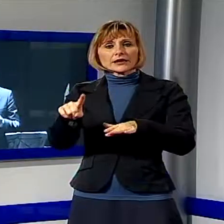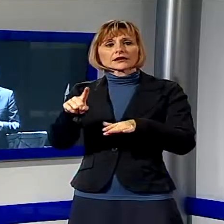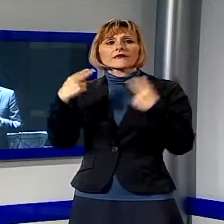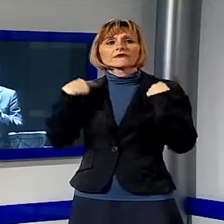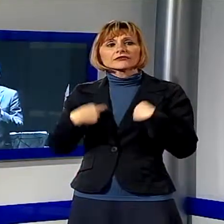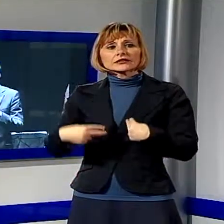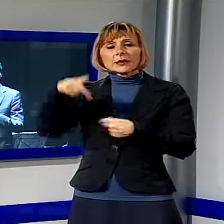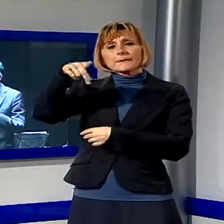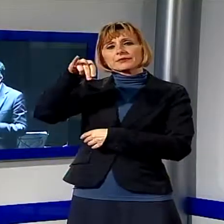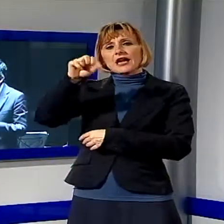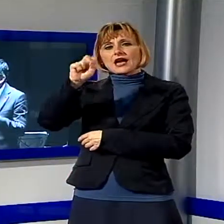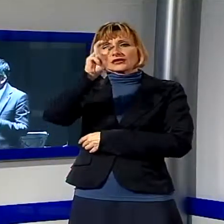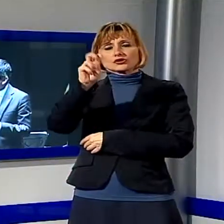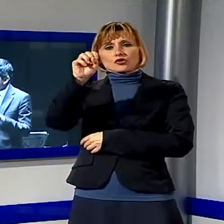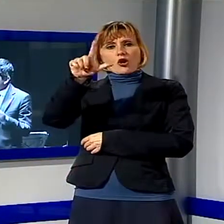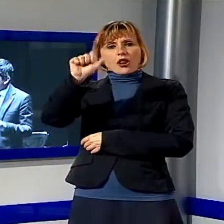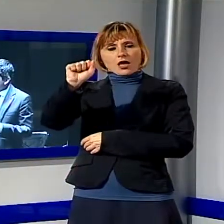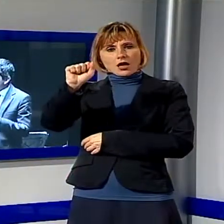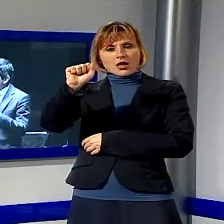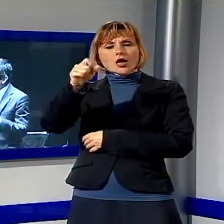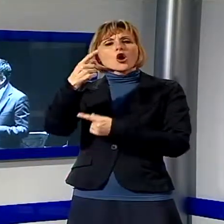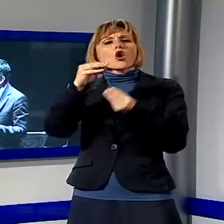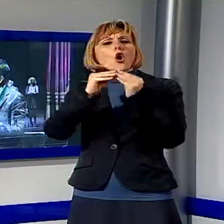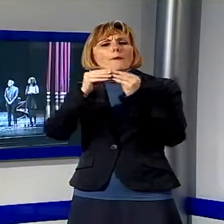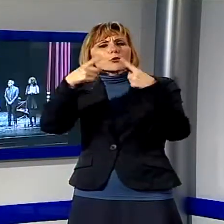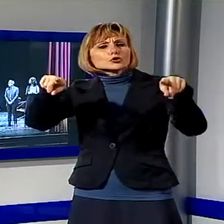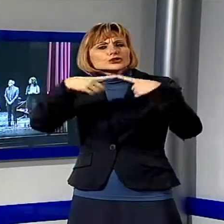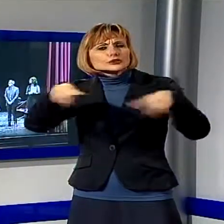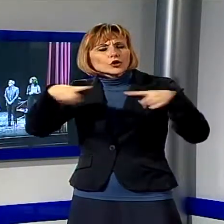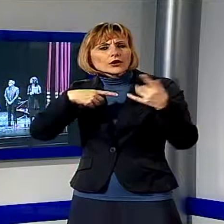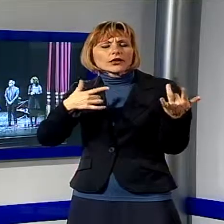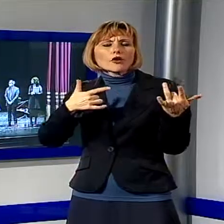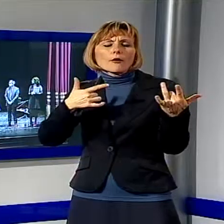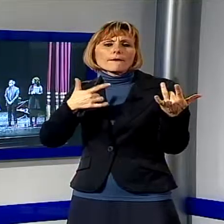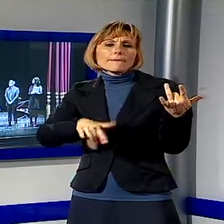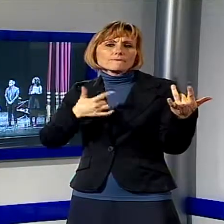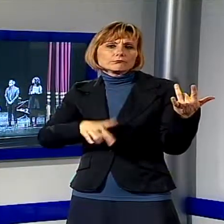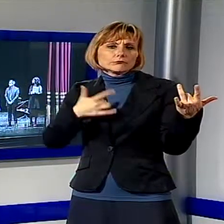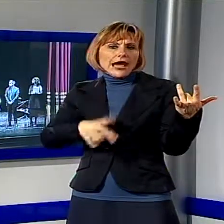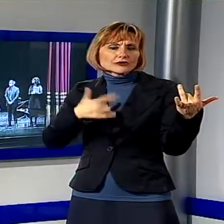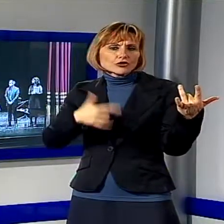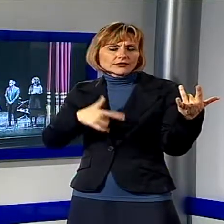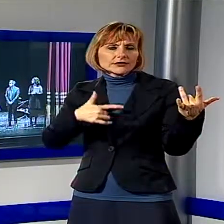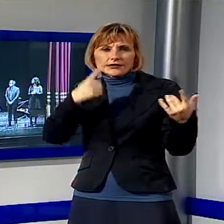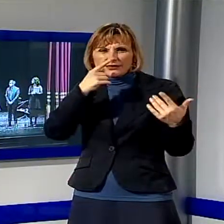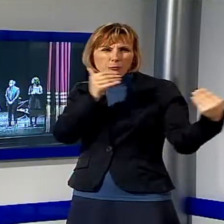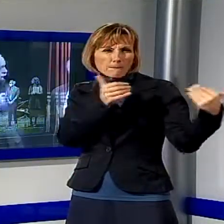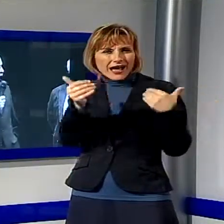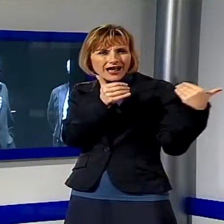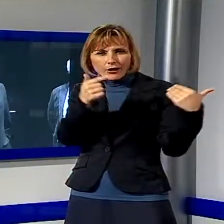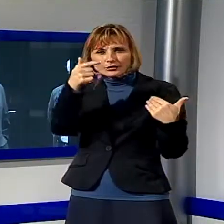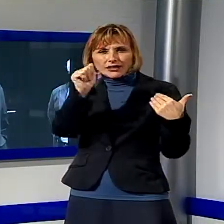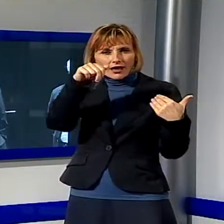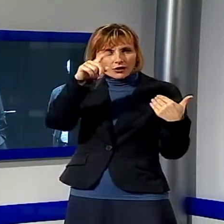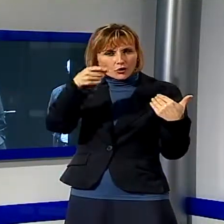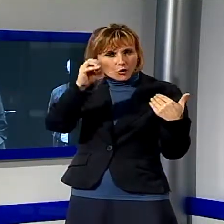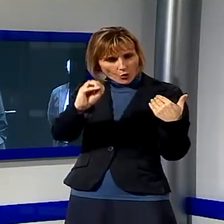Piazzolla, uno dei più grandi compositori di tango di tutti i tempi, la cui famiglia era originaria di Villa Colle Mandina. L